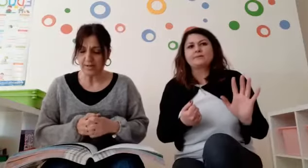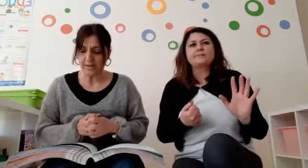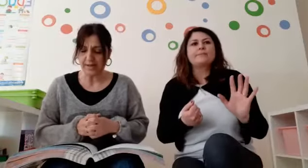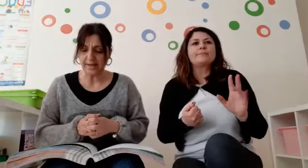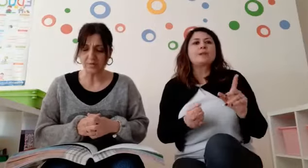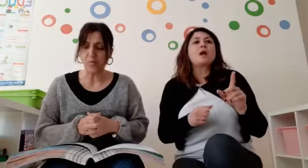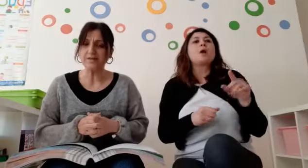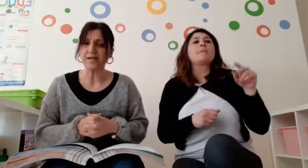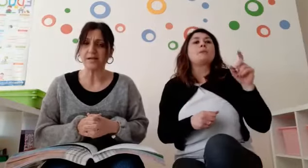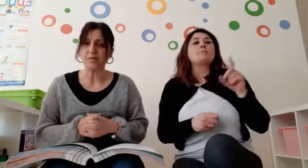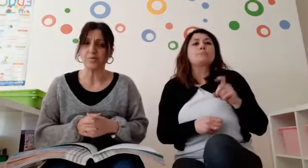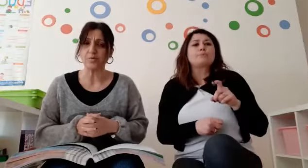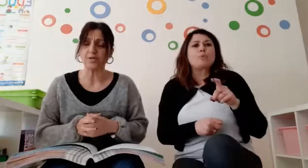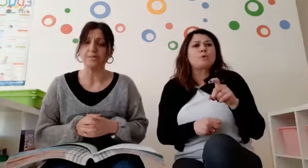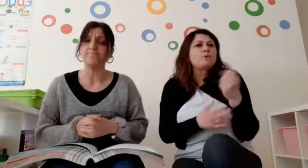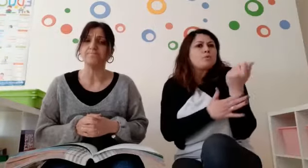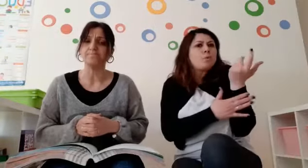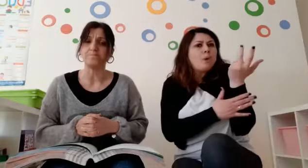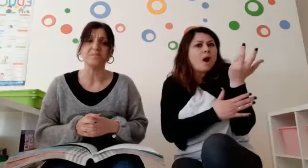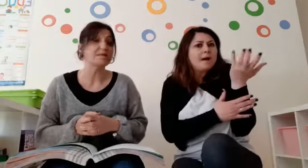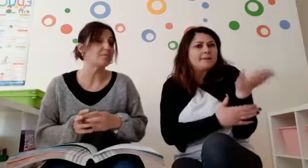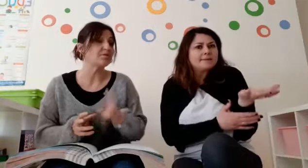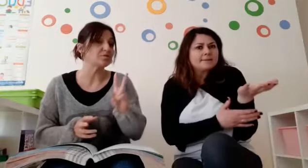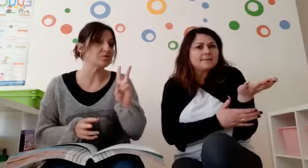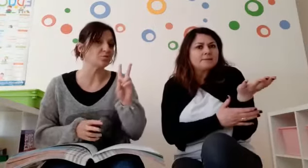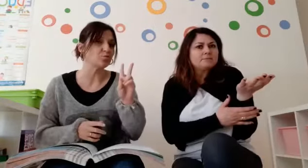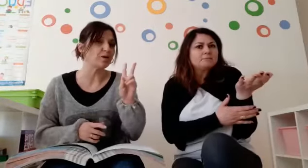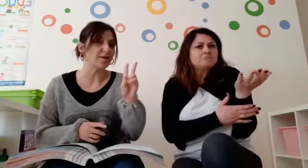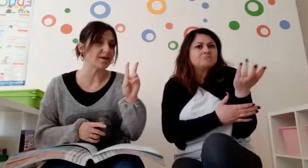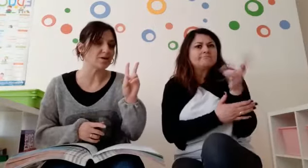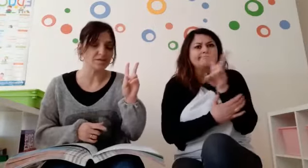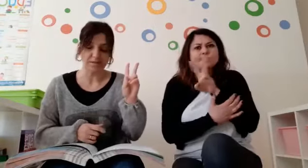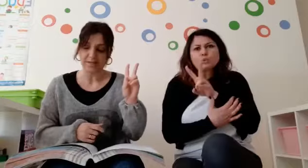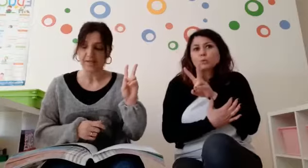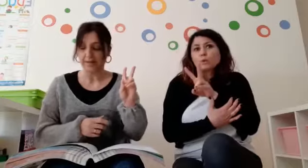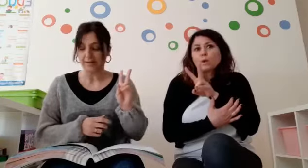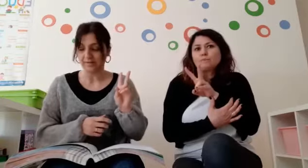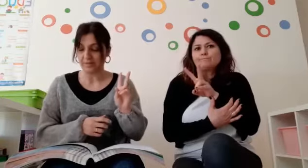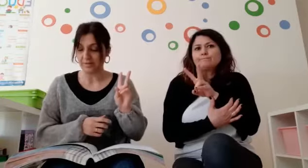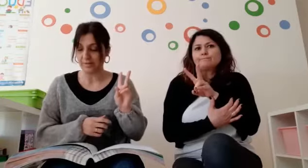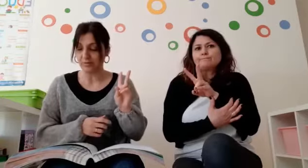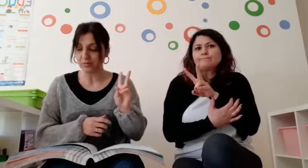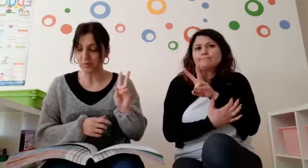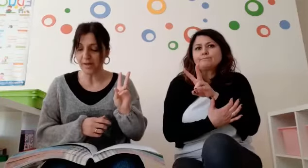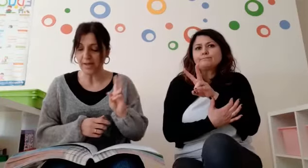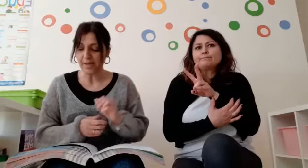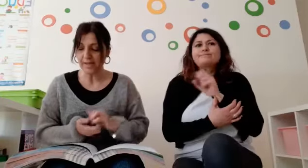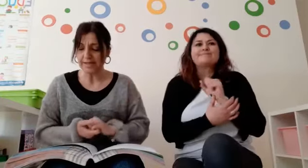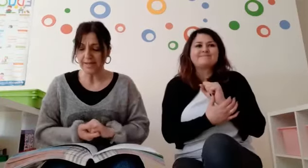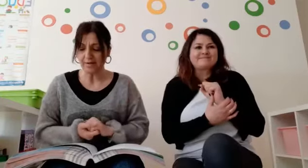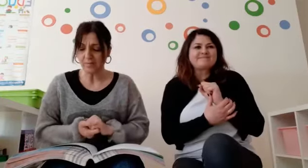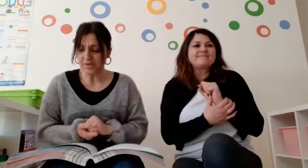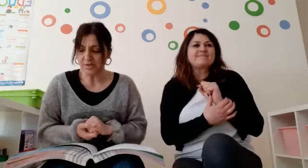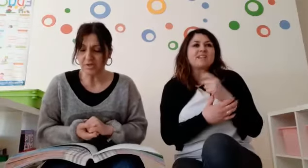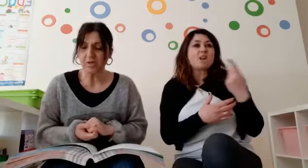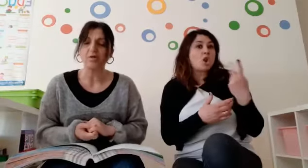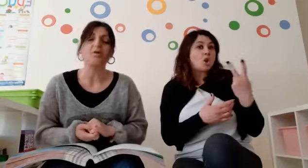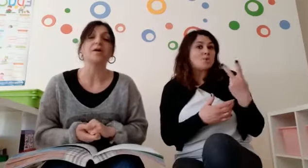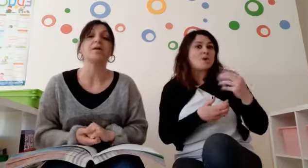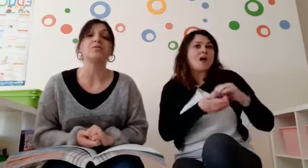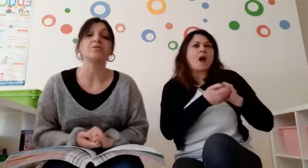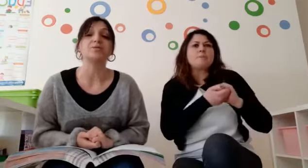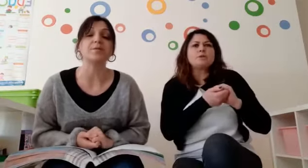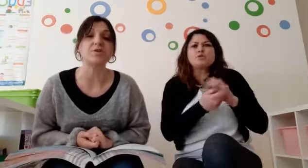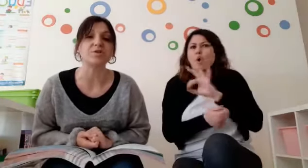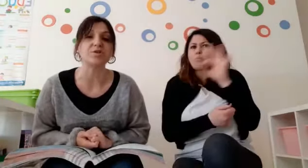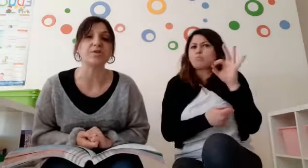bruchi. Quanti erano i bruchi? Mi sembra fossero due, vero? Erano due. Ed erano amici o